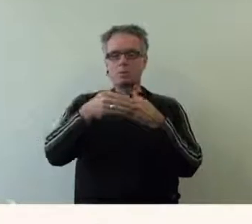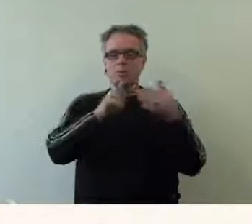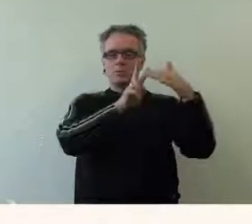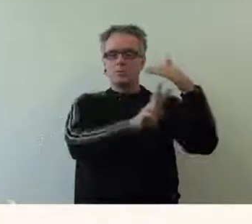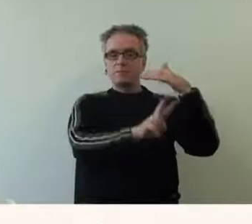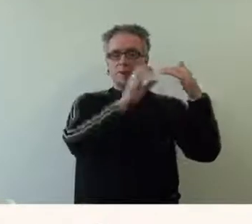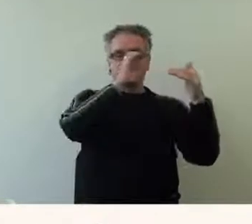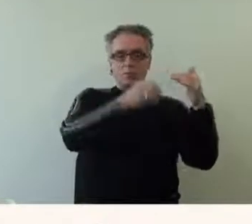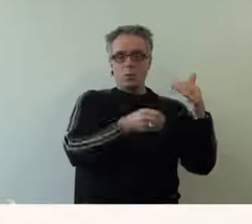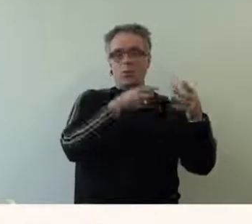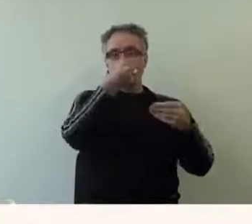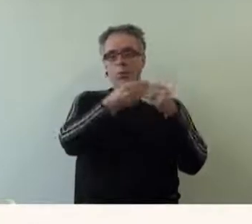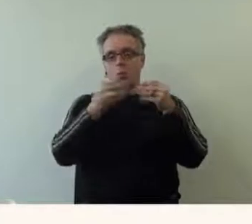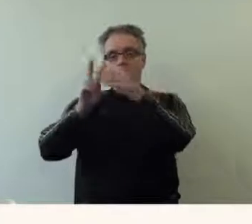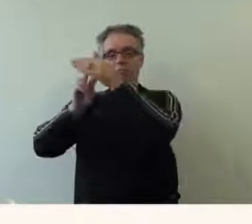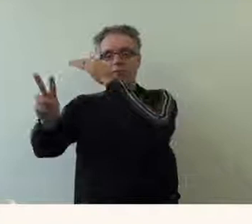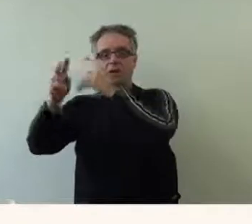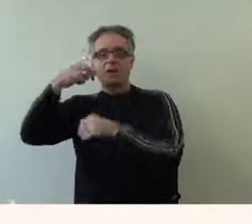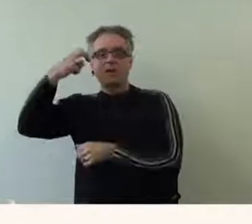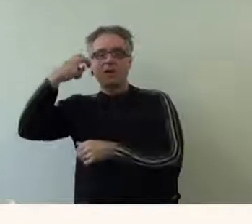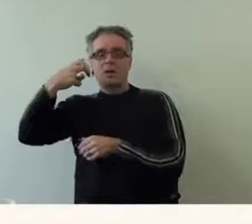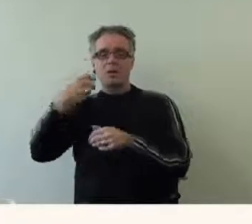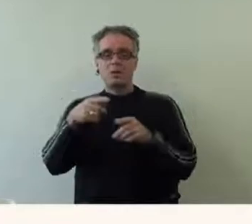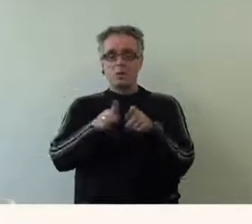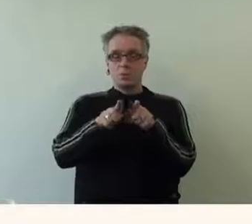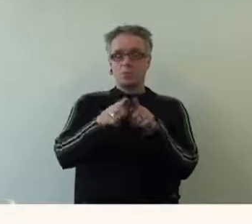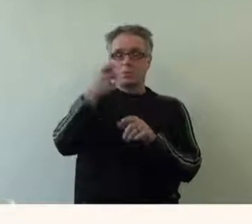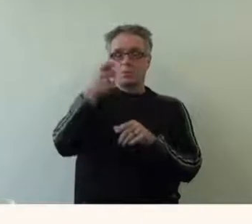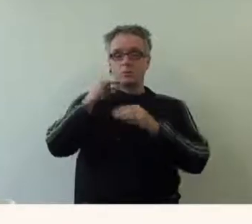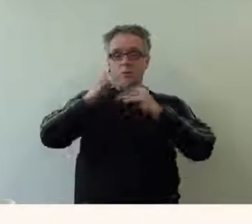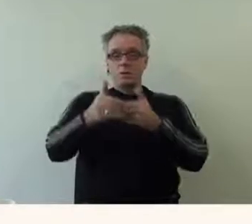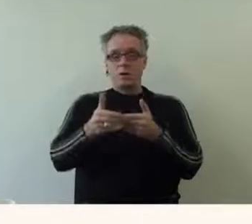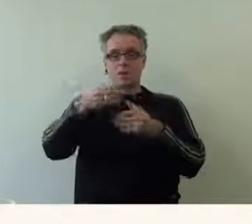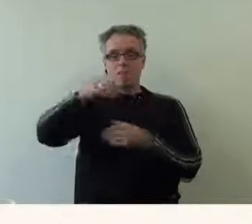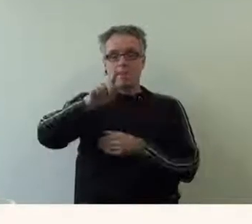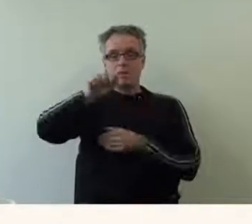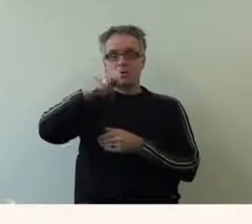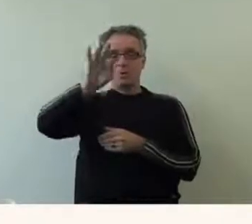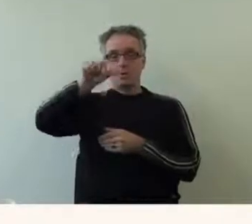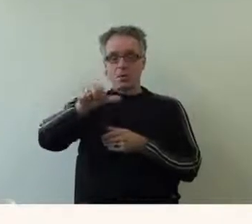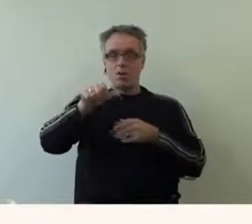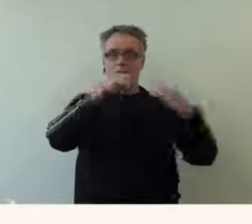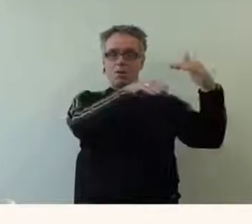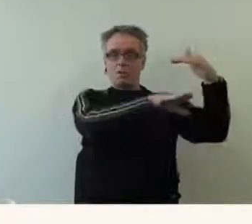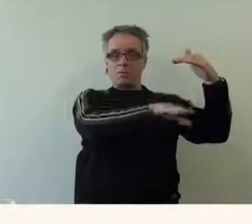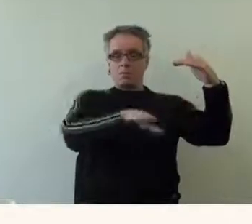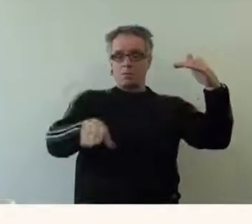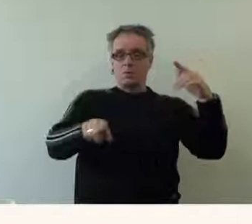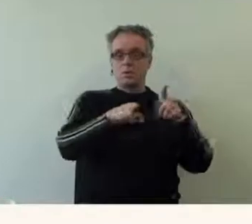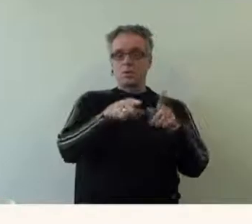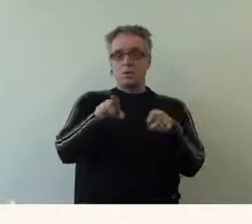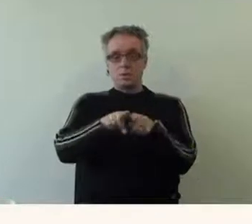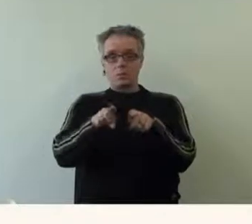de l'arrêt de bus Magenta, du parking souterrain, du stationnement adapté